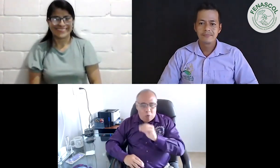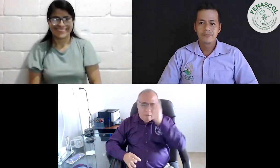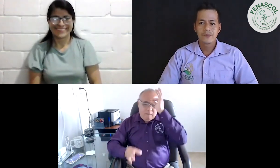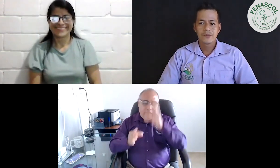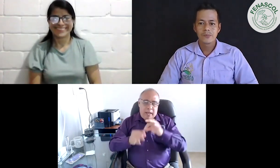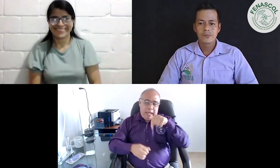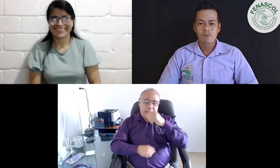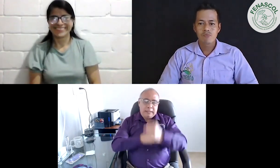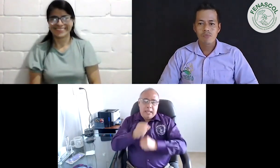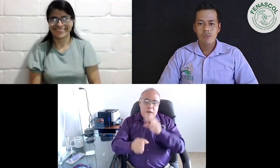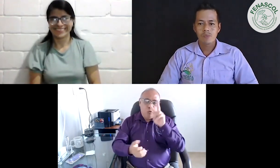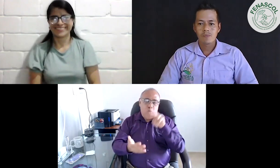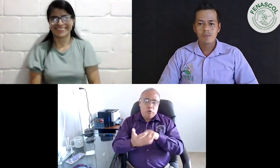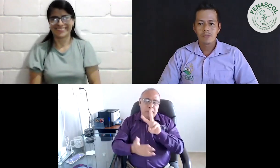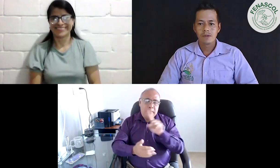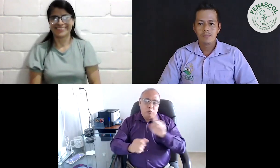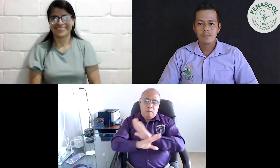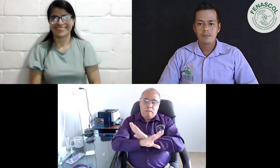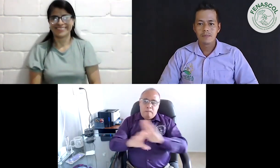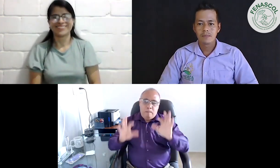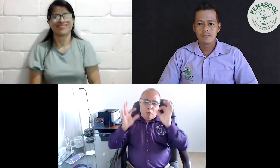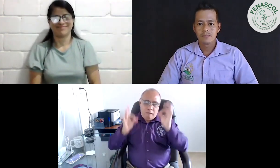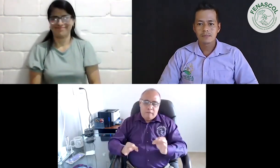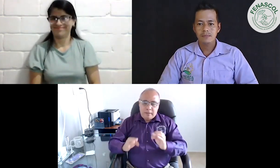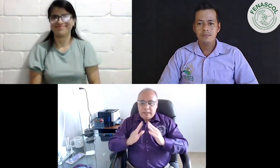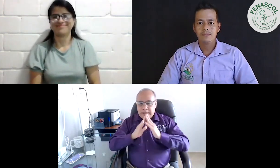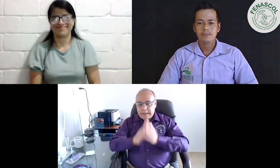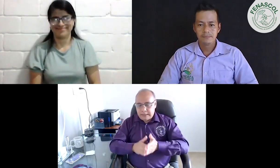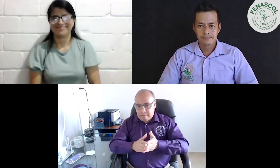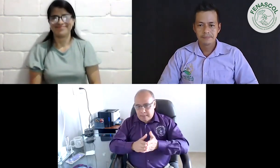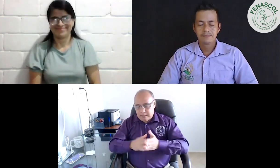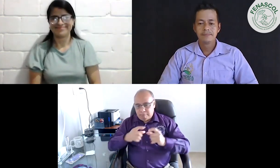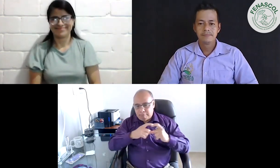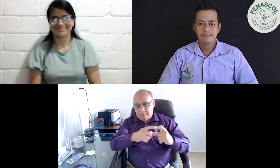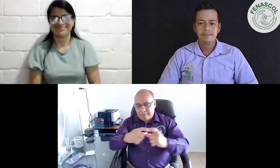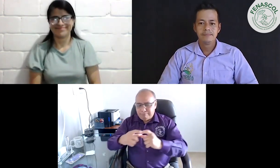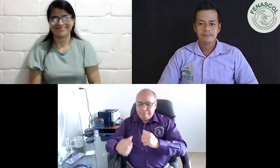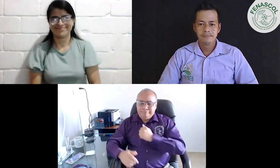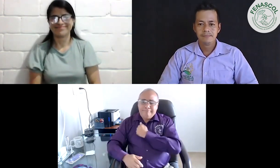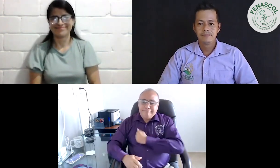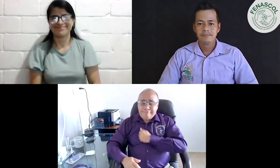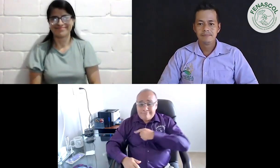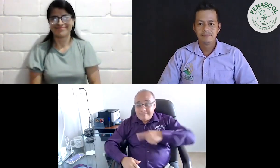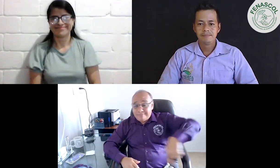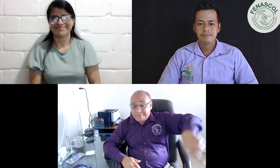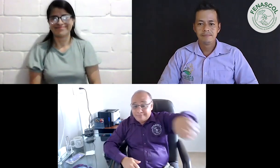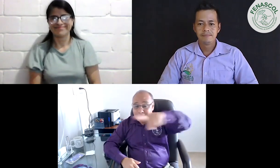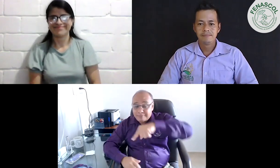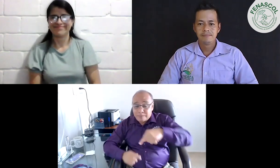Es lo que como comunidad sorda esperamos, que antes de terminar este año 2021 podamos tener